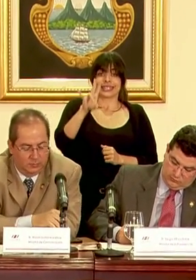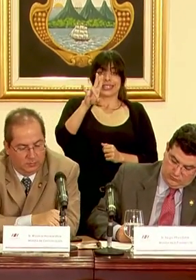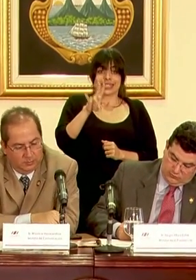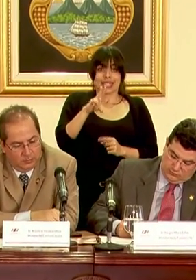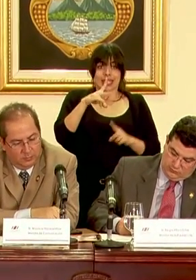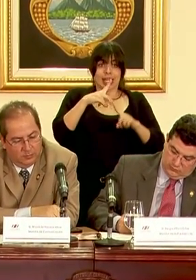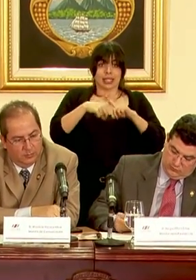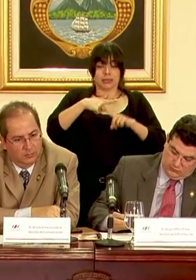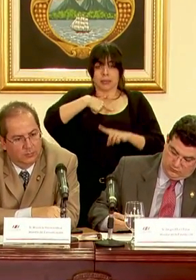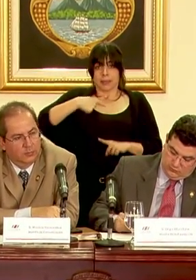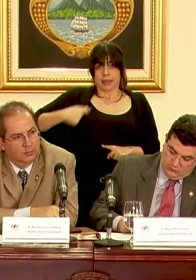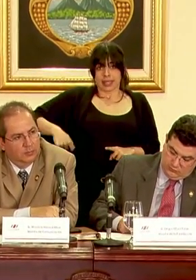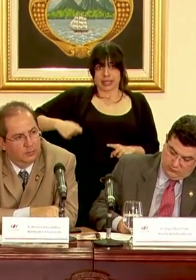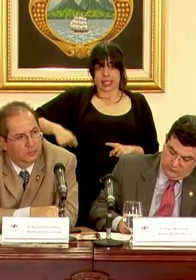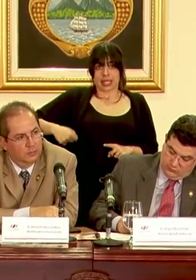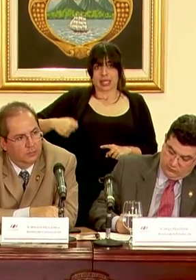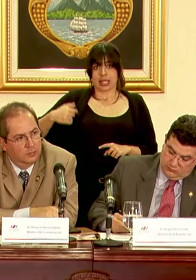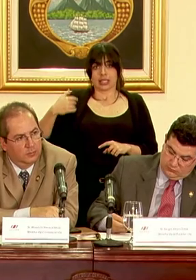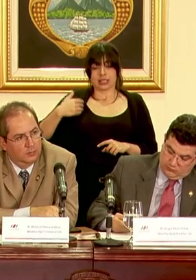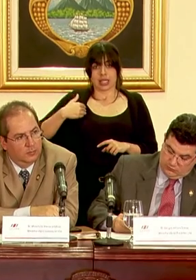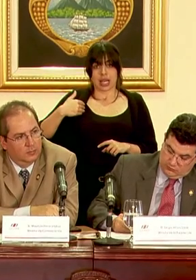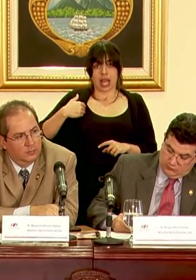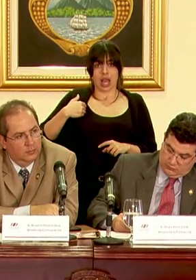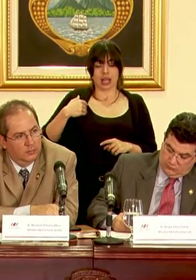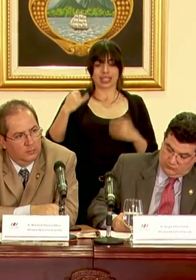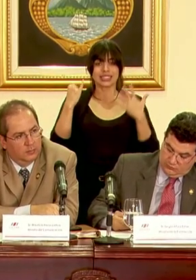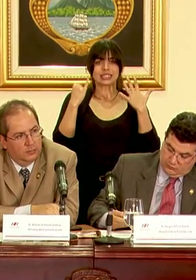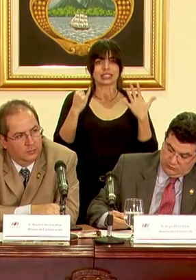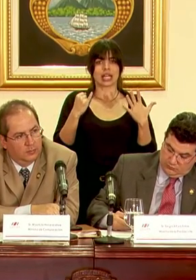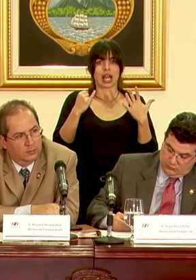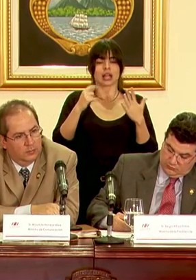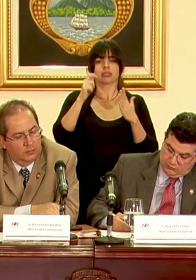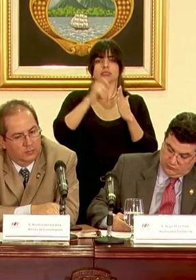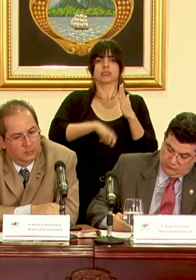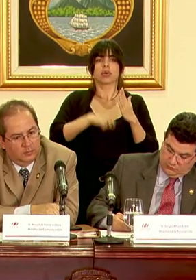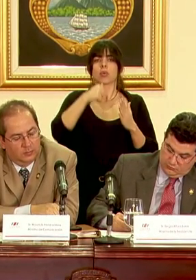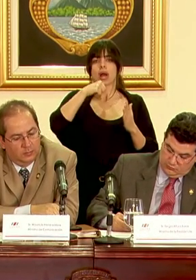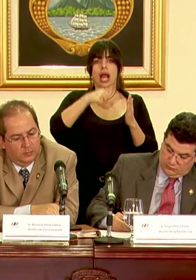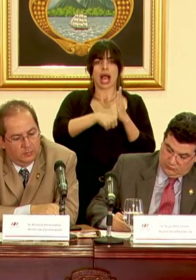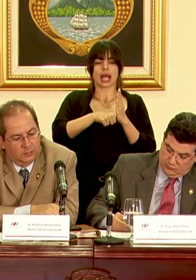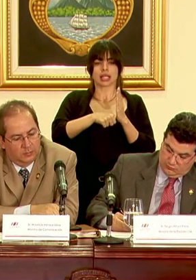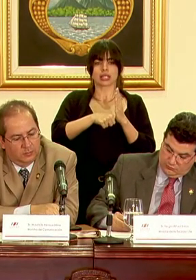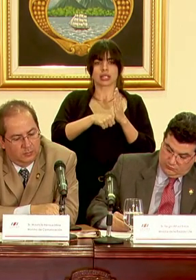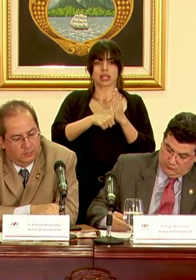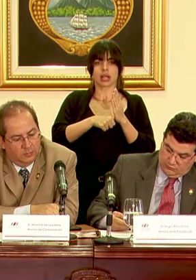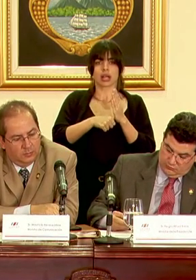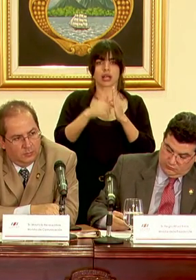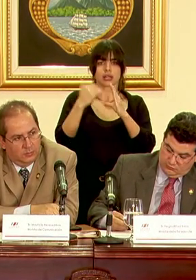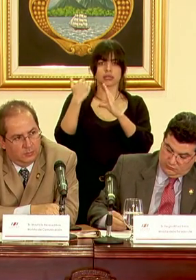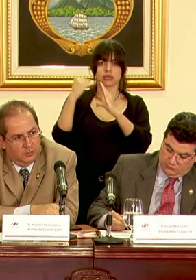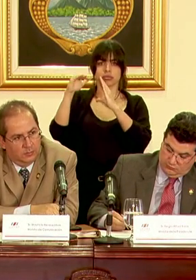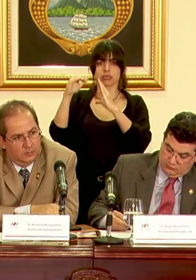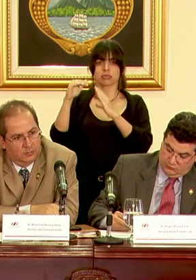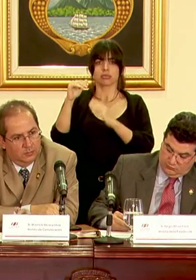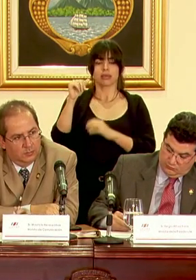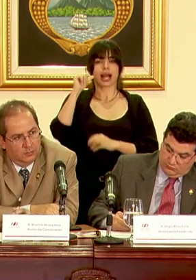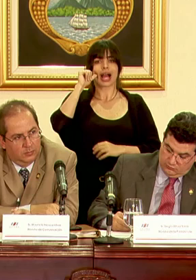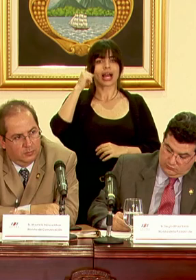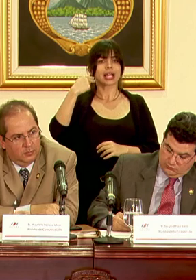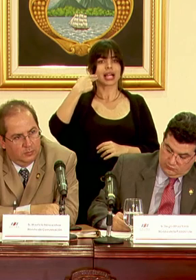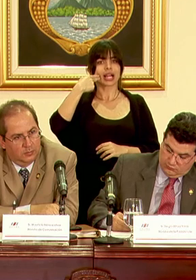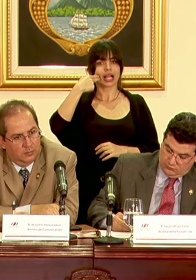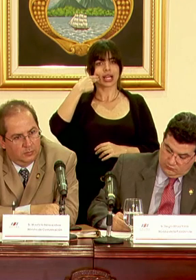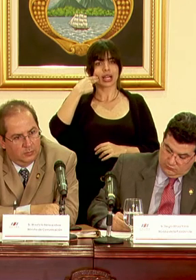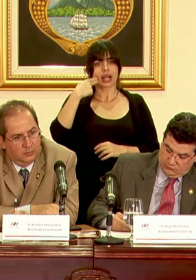expresidentes que están entre nosotros seis firmaron una carta dirigida a doña Anelena en su